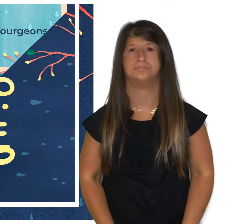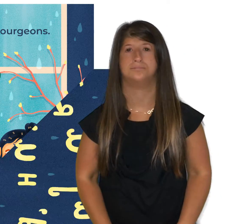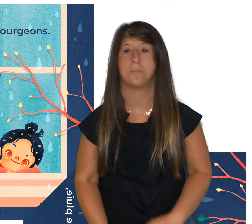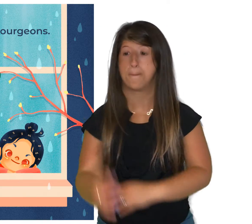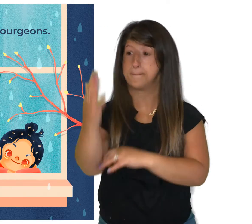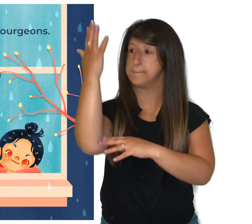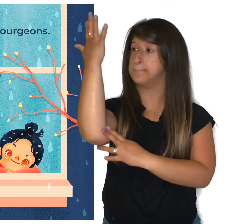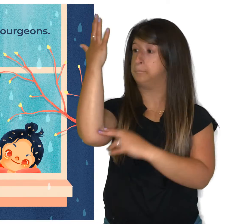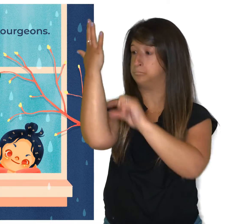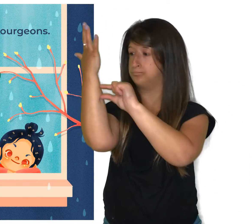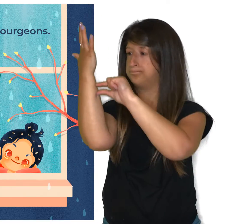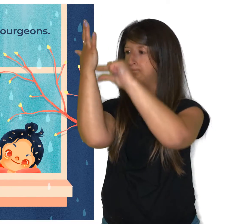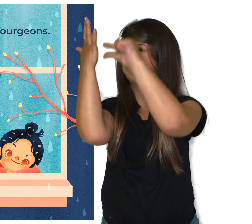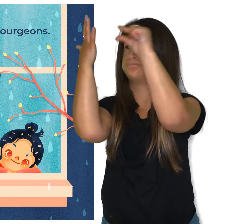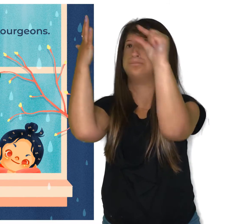Je découvre les bourgeons.